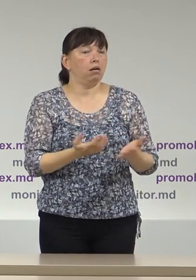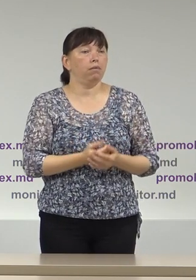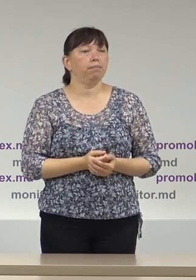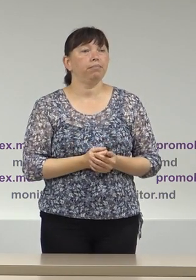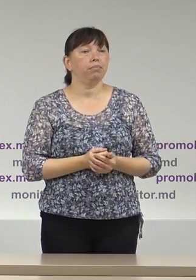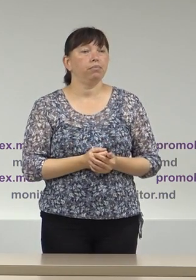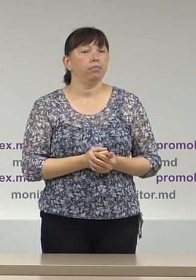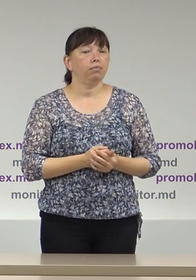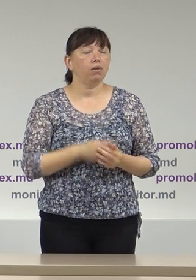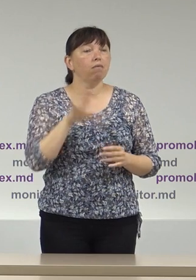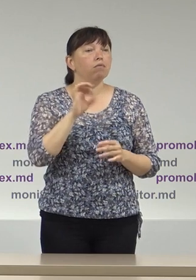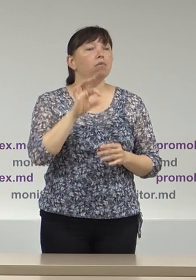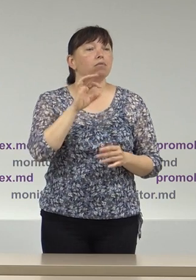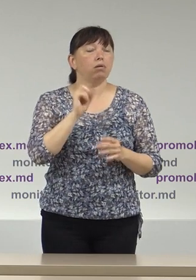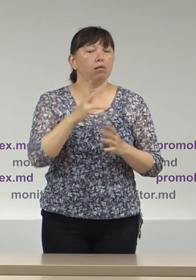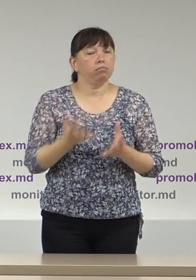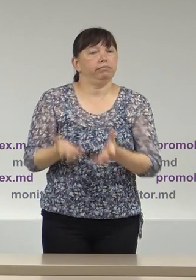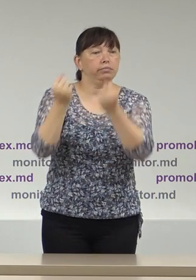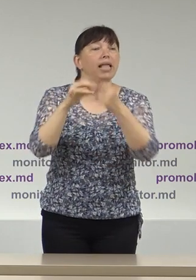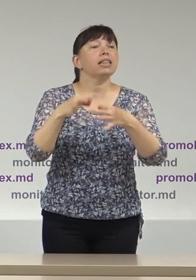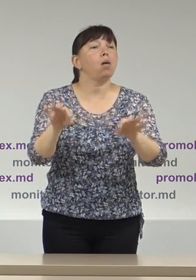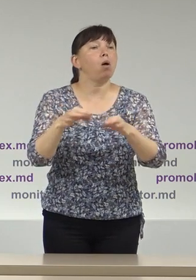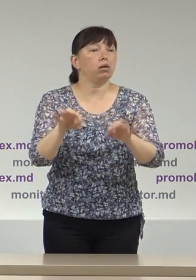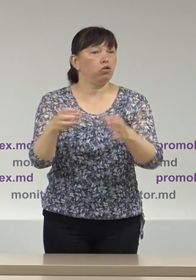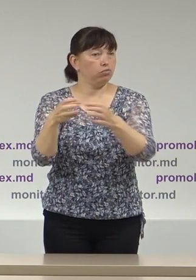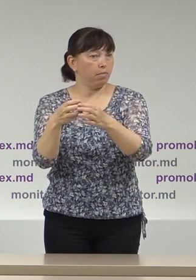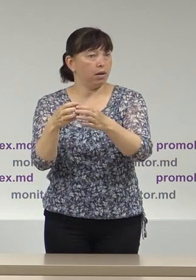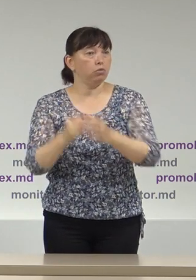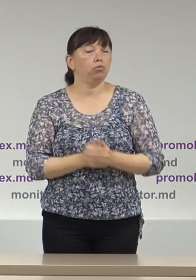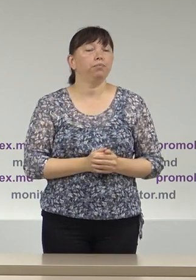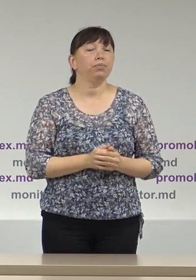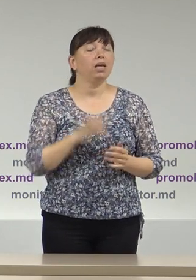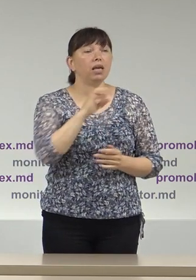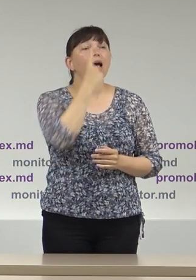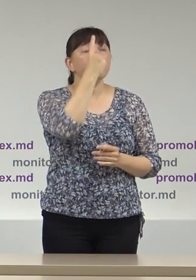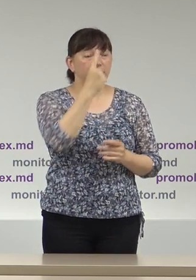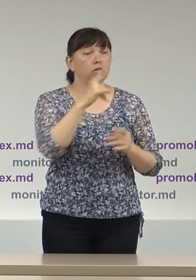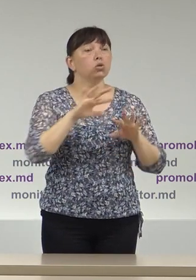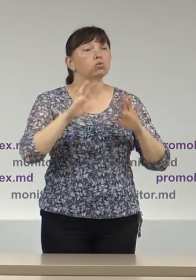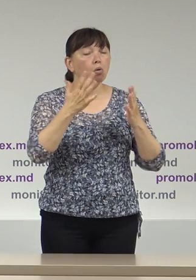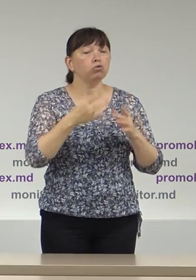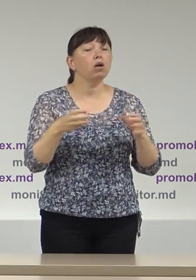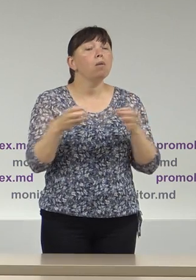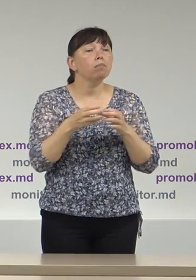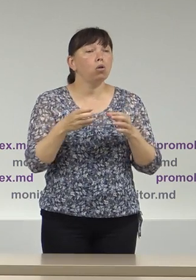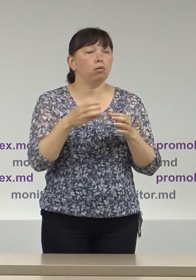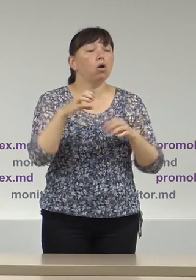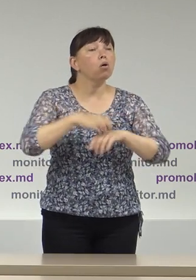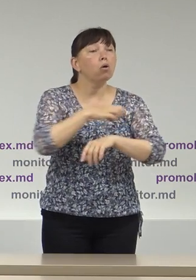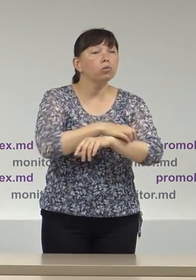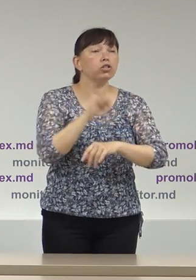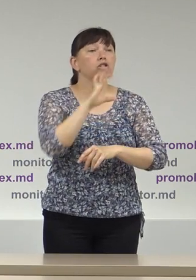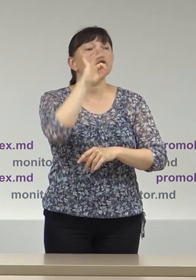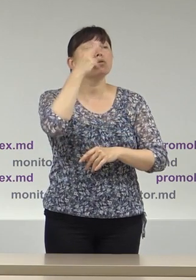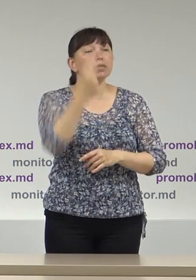în favoarea Partidului Democrat precum și un caz în care blocul electoral al comuniștilor și